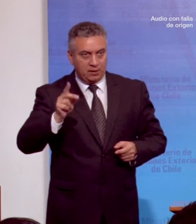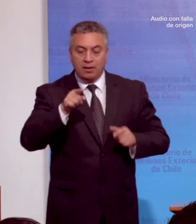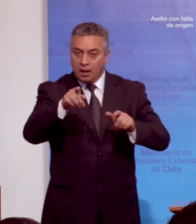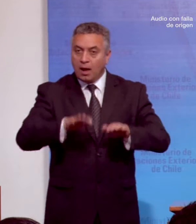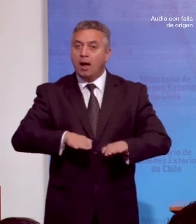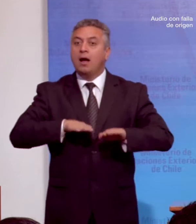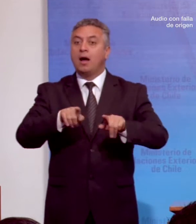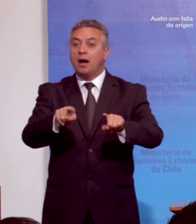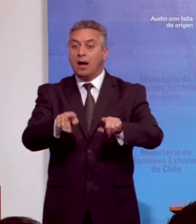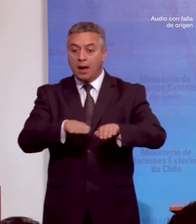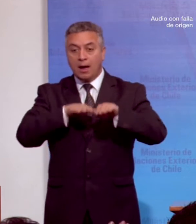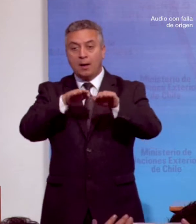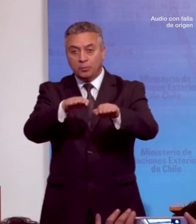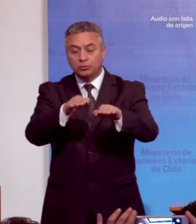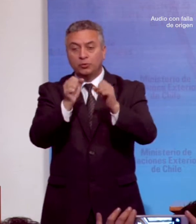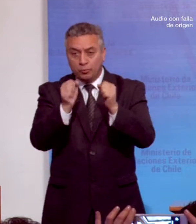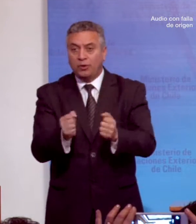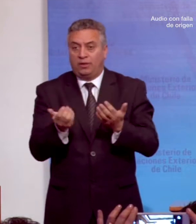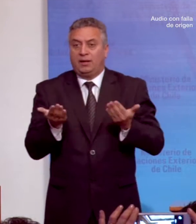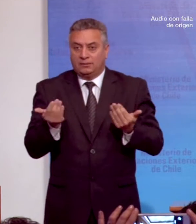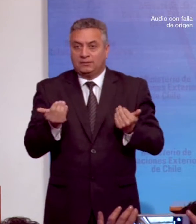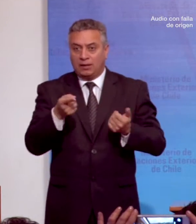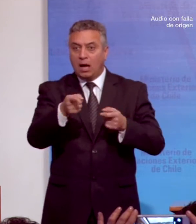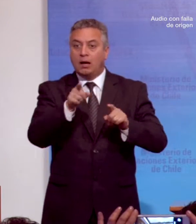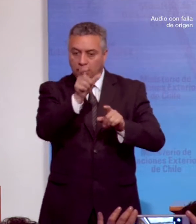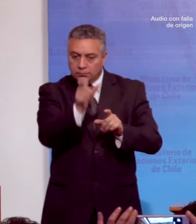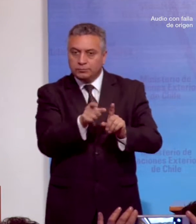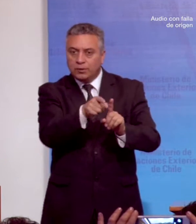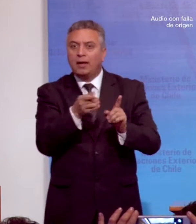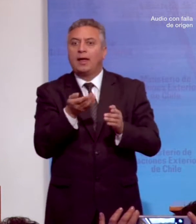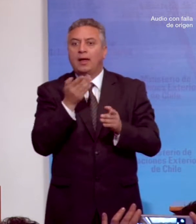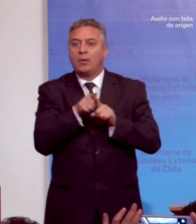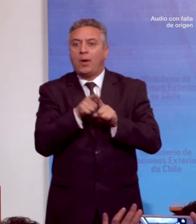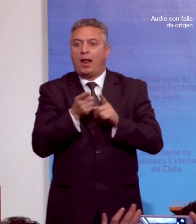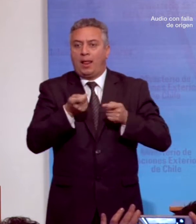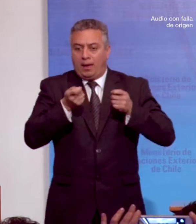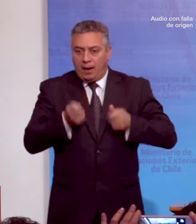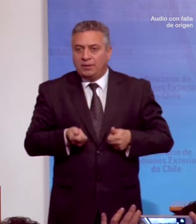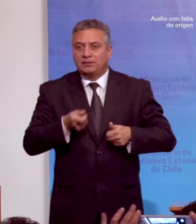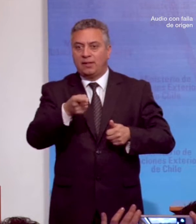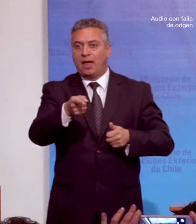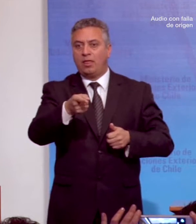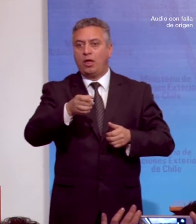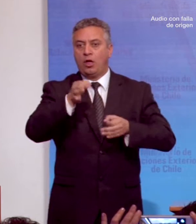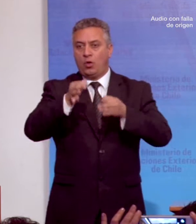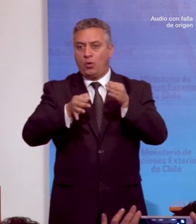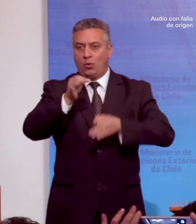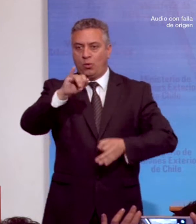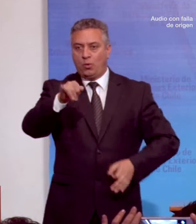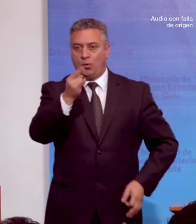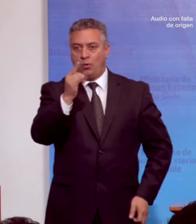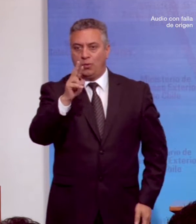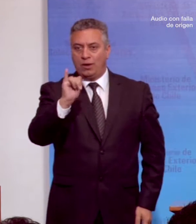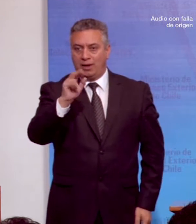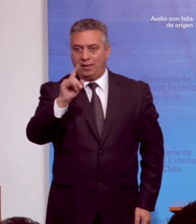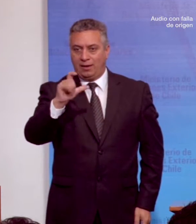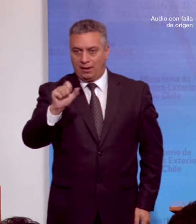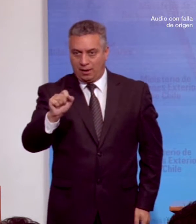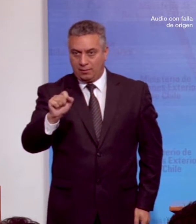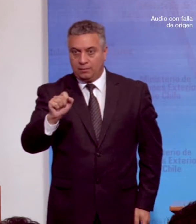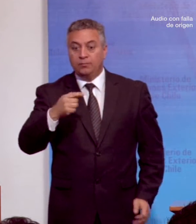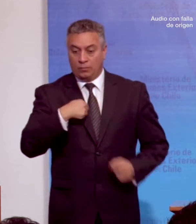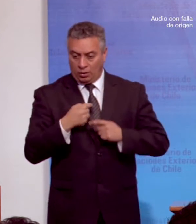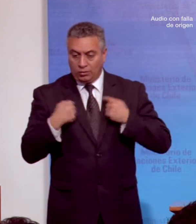apoyo que puedan necesitar en el ejercicio de dicha capacidad jurídica. En esa perspectiva, como Gobierno nos hemos